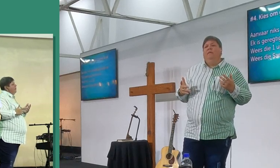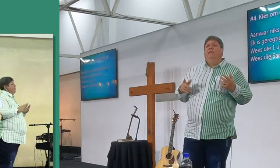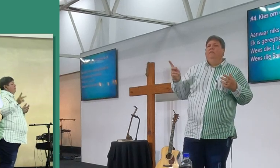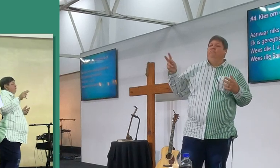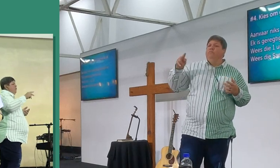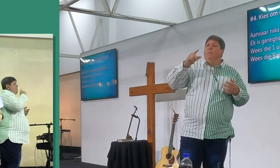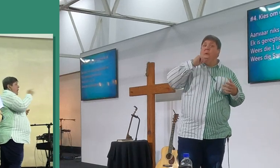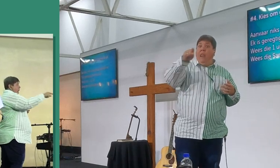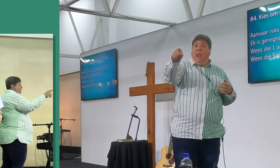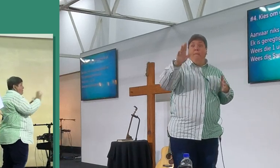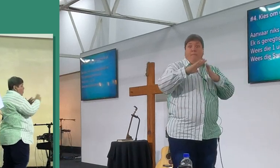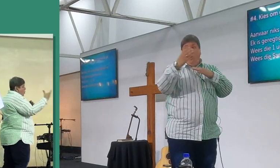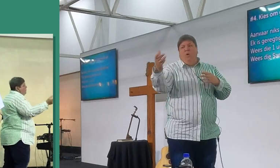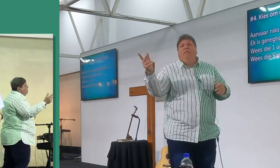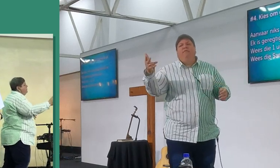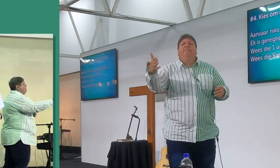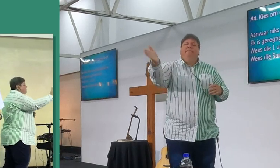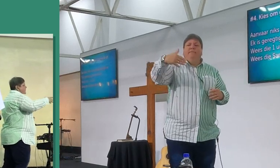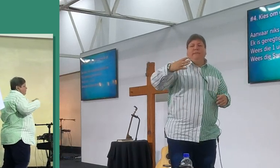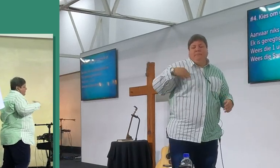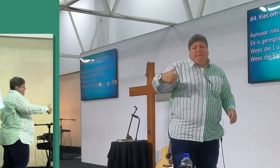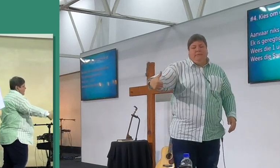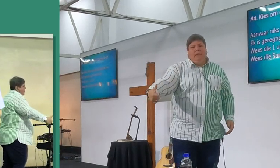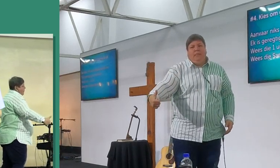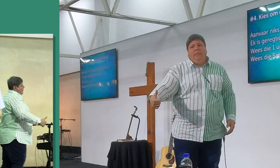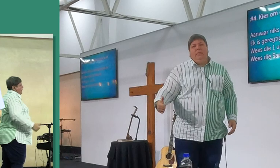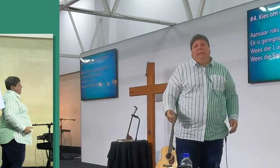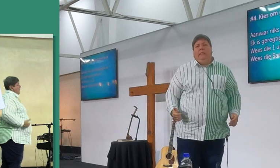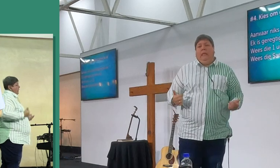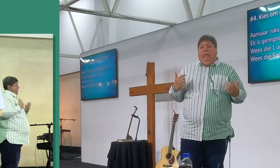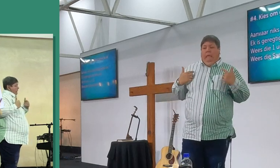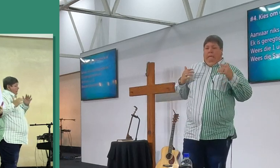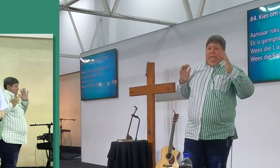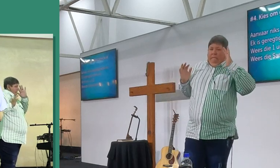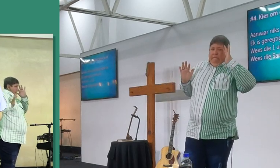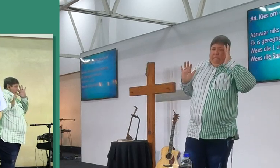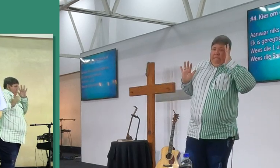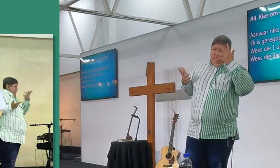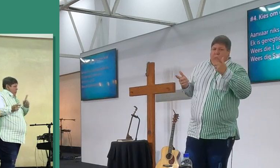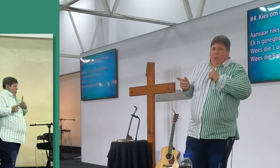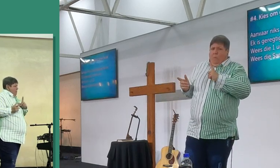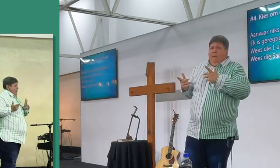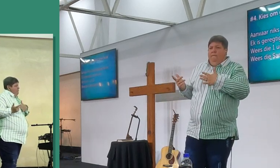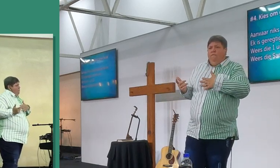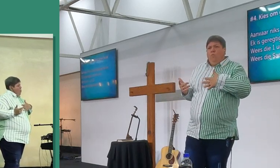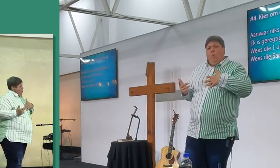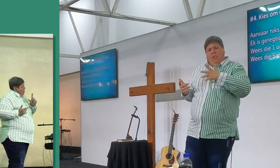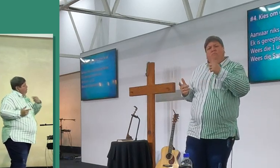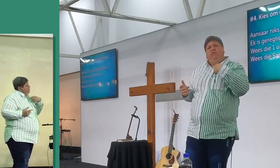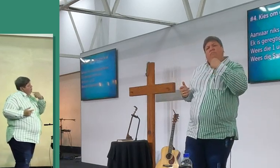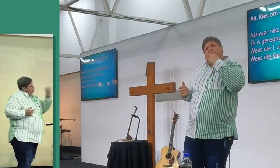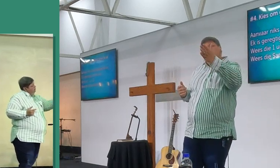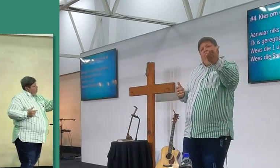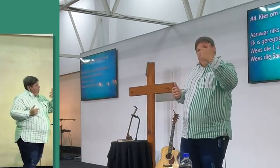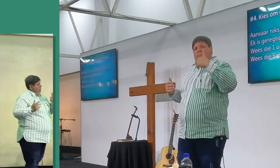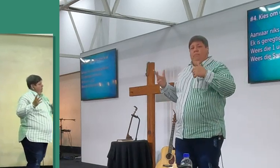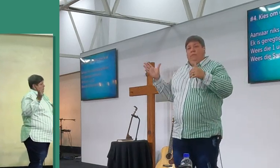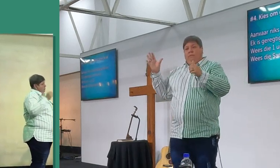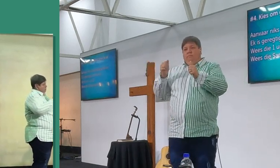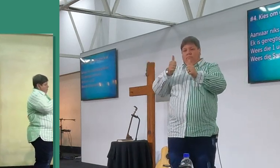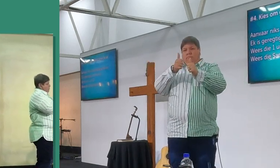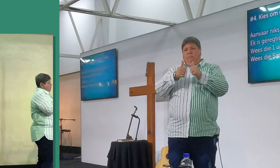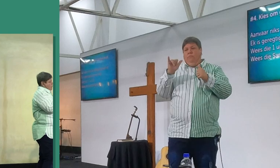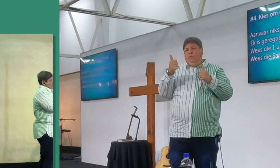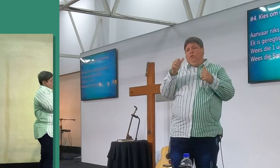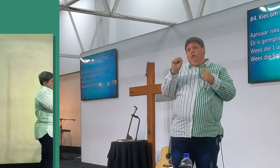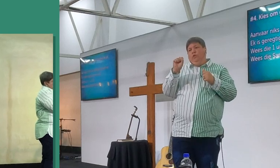tafel kom sit en eet nie? nou, ek weet nie wat beteken ons tafel nie, maar ek wil graag bykie met die ouwe gesels, en hy sit my recht langs Josh McDowell,